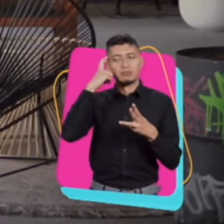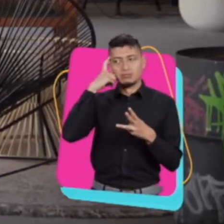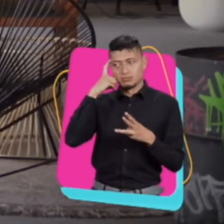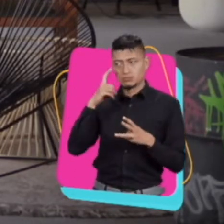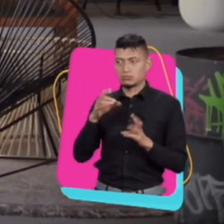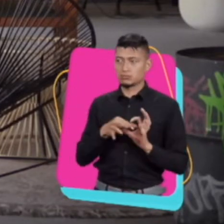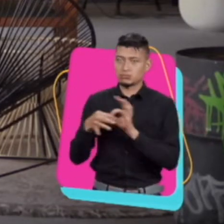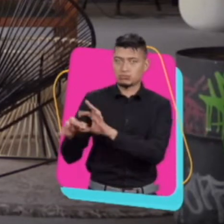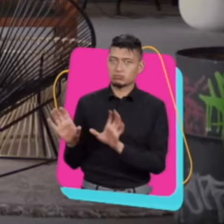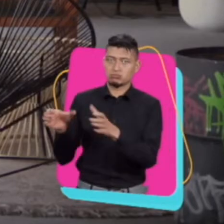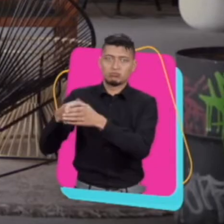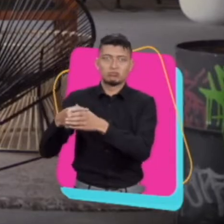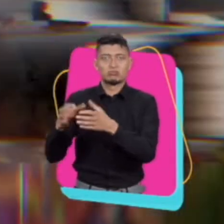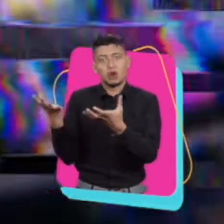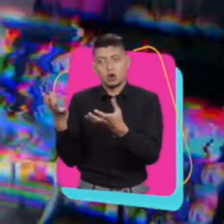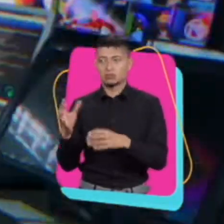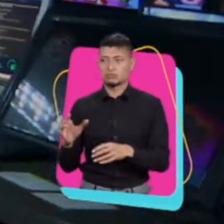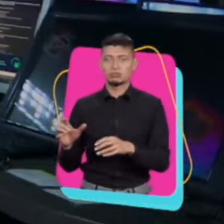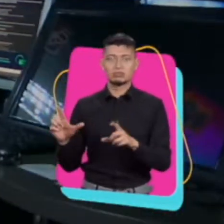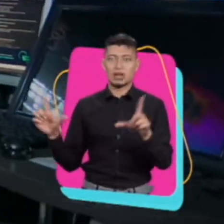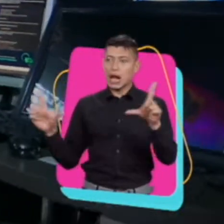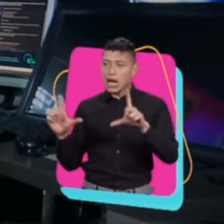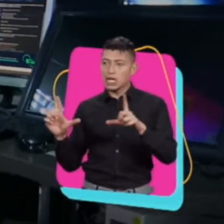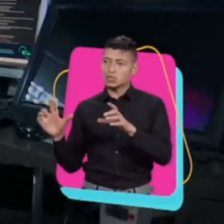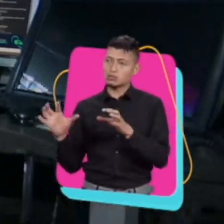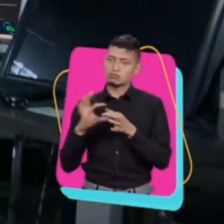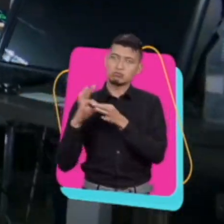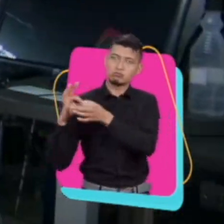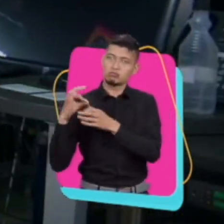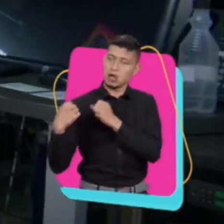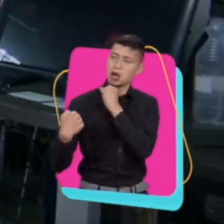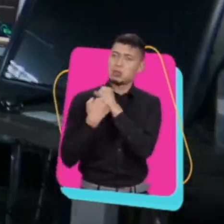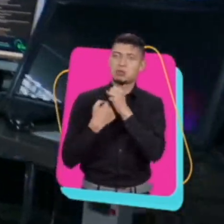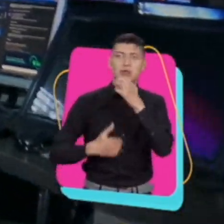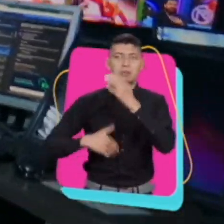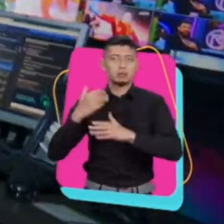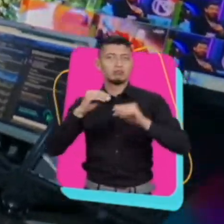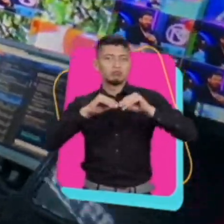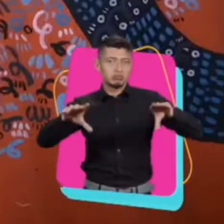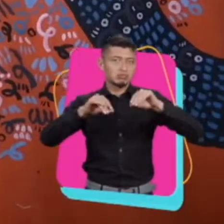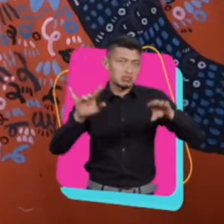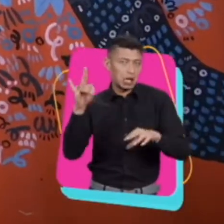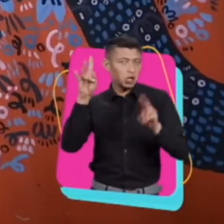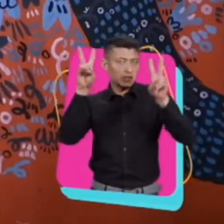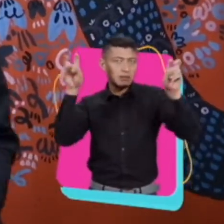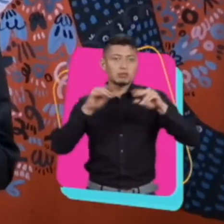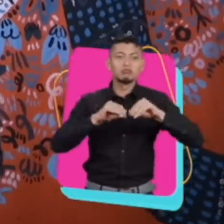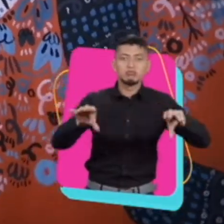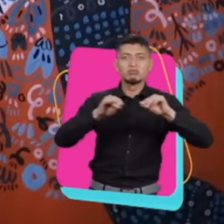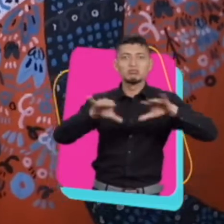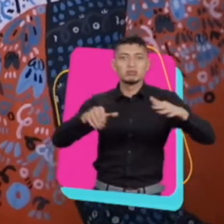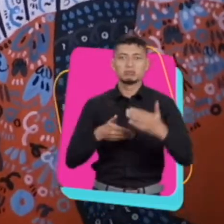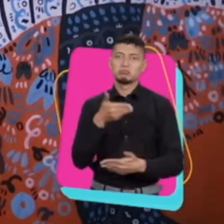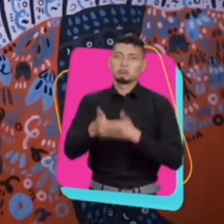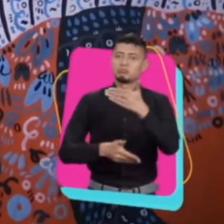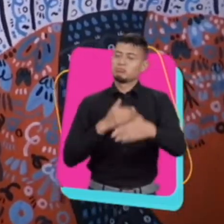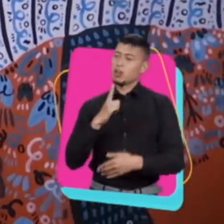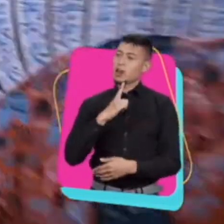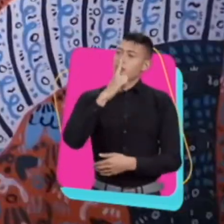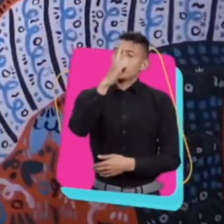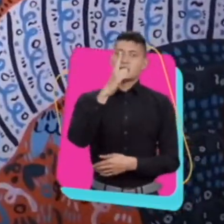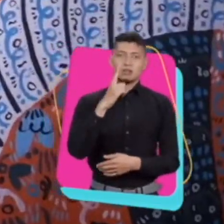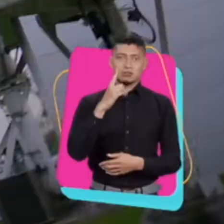que uno haga a través de una agencia o en este caso a través de un canal, que el canal o la agencia lo empiece a apoyar respecto a algún tema y uno se va volviendo